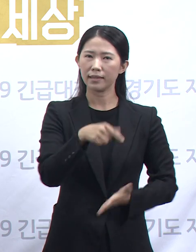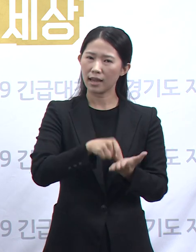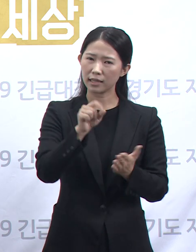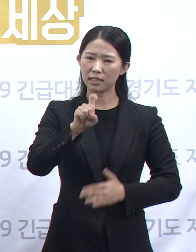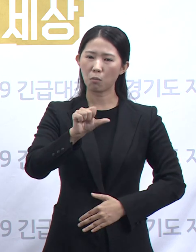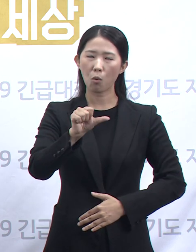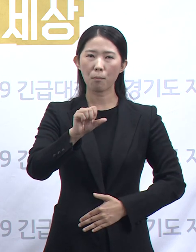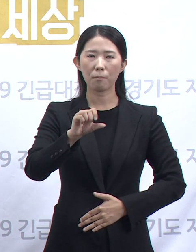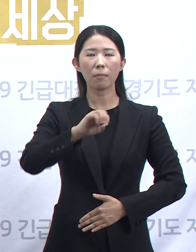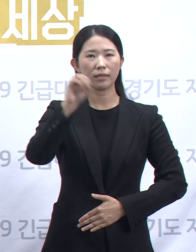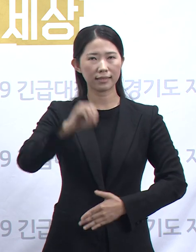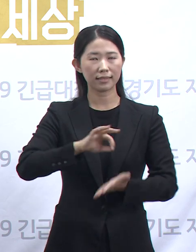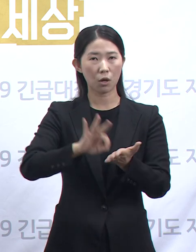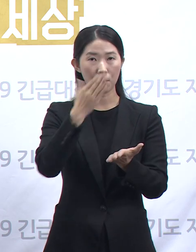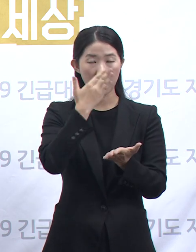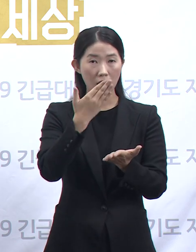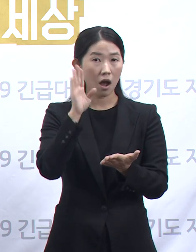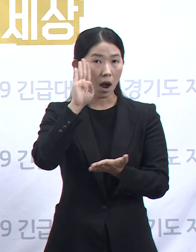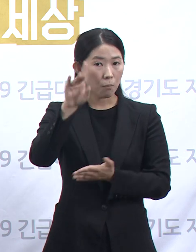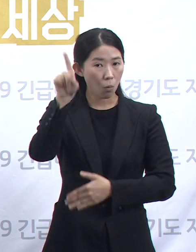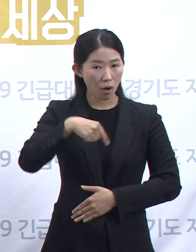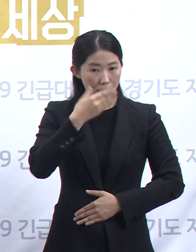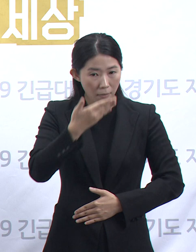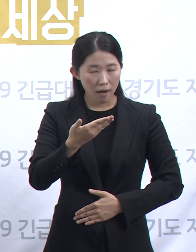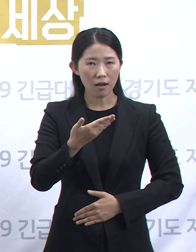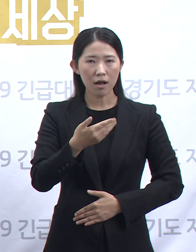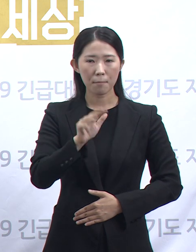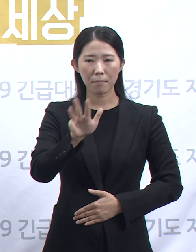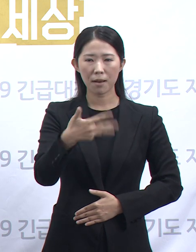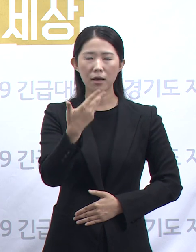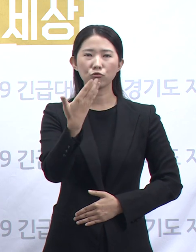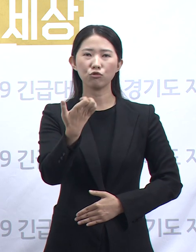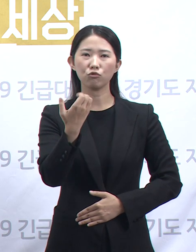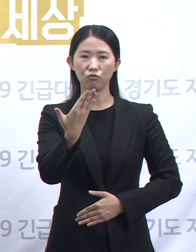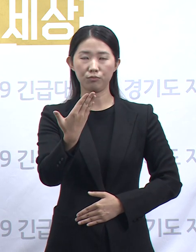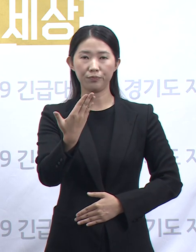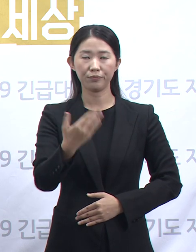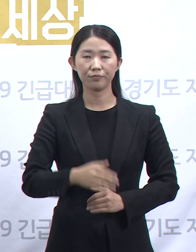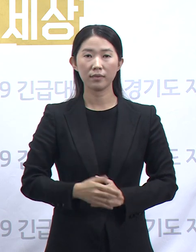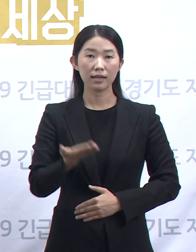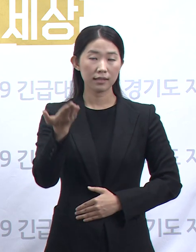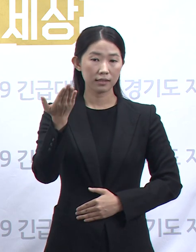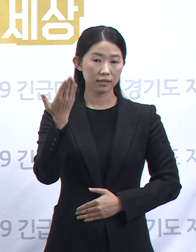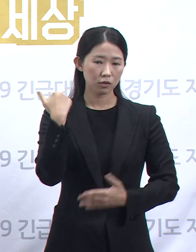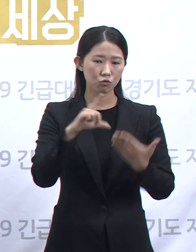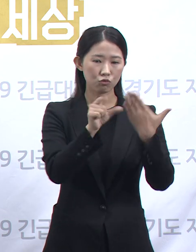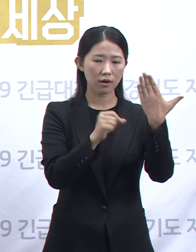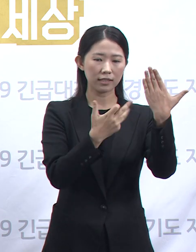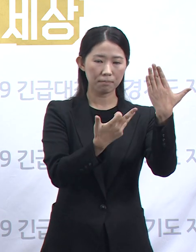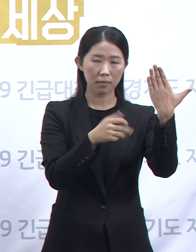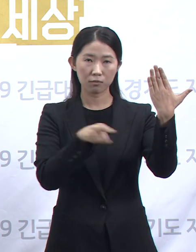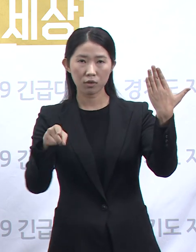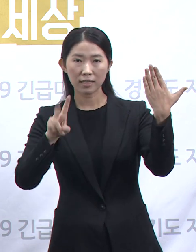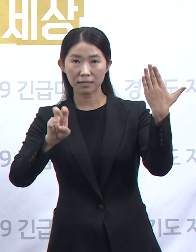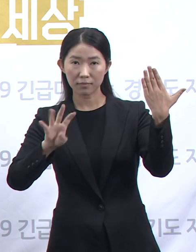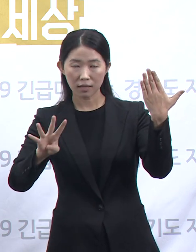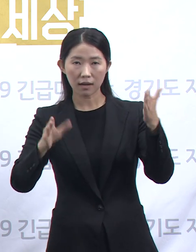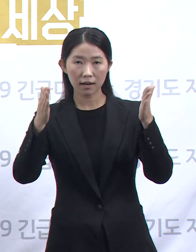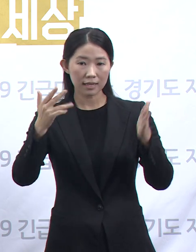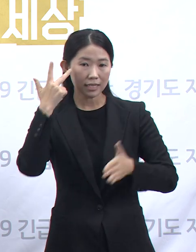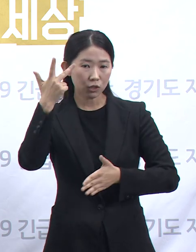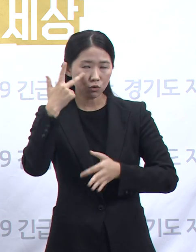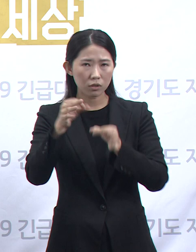잔여 수용 가능 인원은 899명 되겠습니다. 지난 9월 18일부터 24일까지 일주일간 4개의